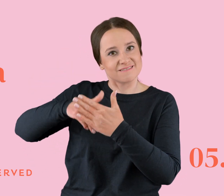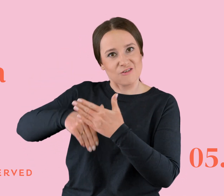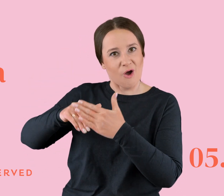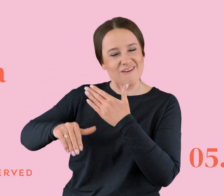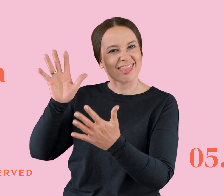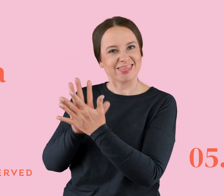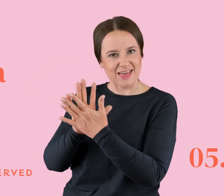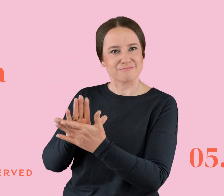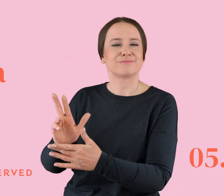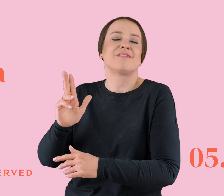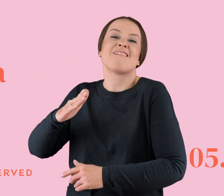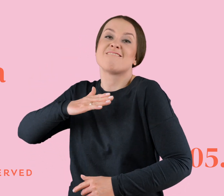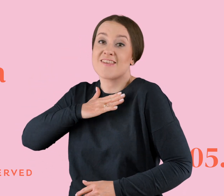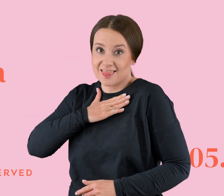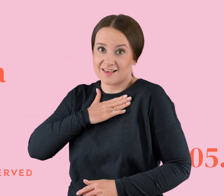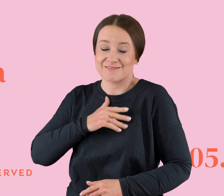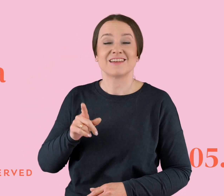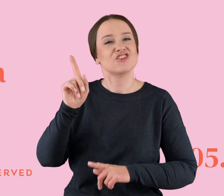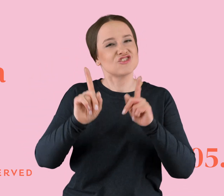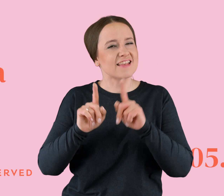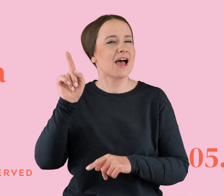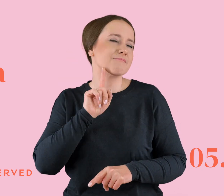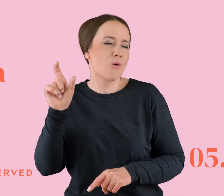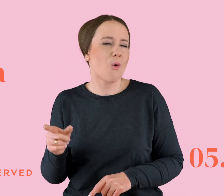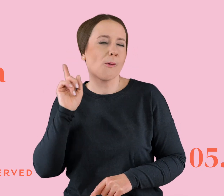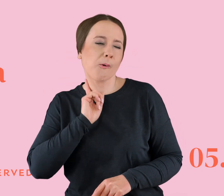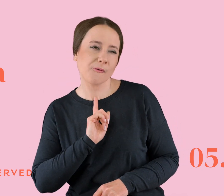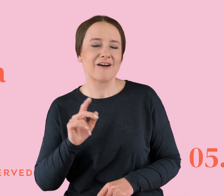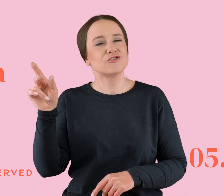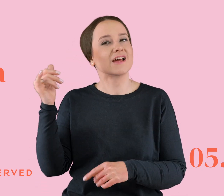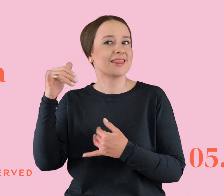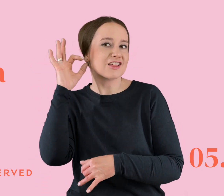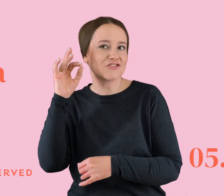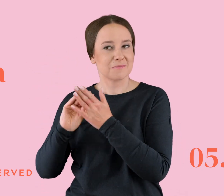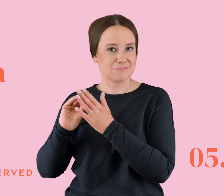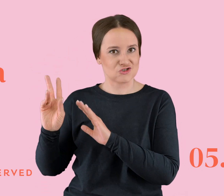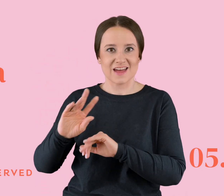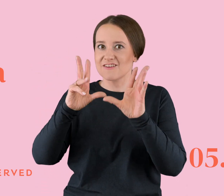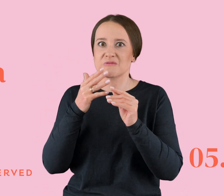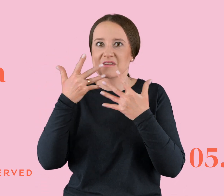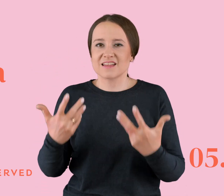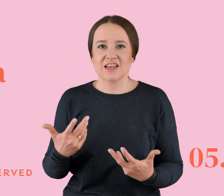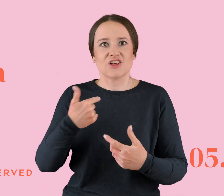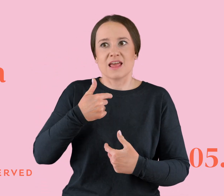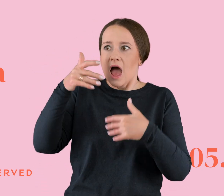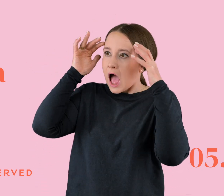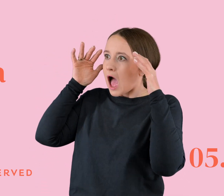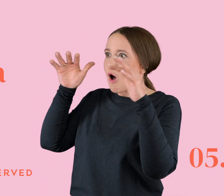żeby to nie było niewiarygodne. Czasem udawał, że piszą do niego jakieś dziewczyny. Wszystko, żeby zwrócić na siebie moją uwagę. Przykładowo byłam